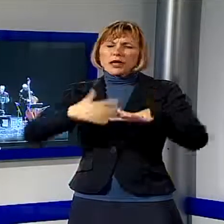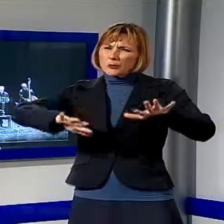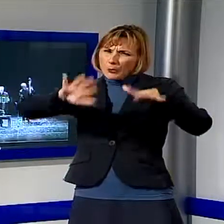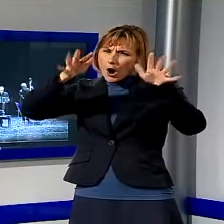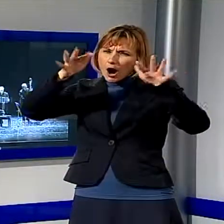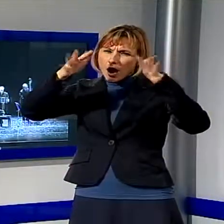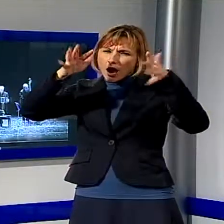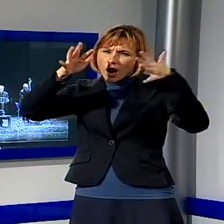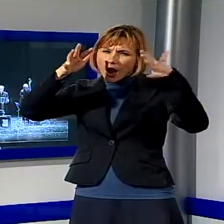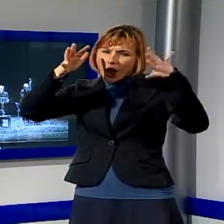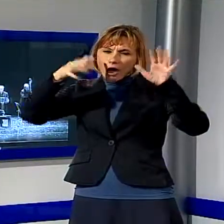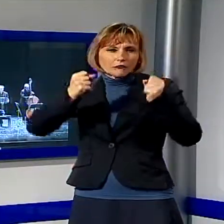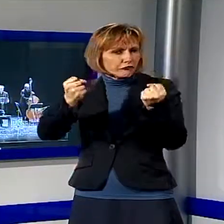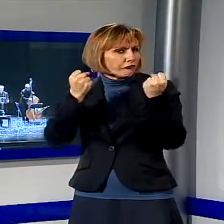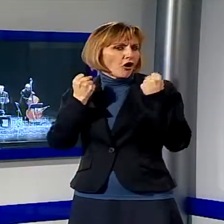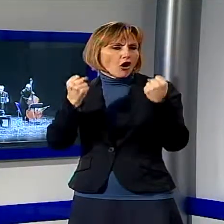scena aperta.